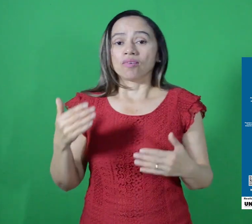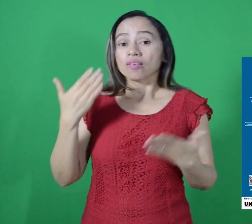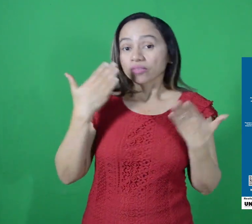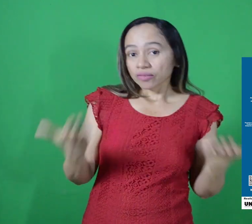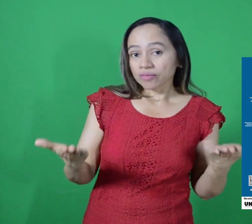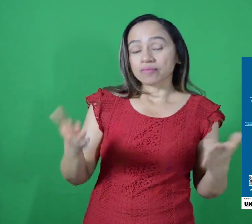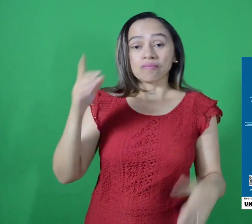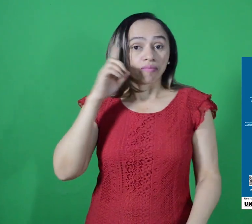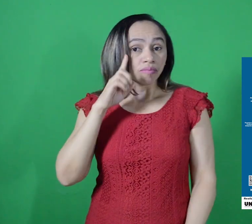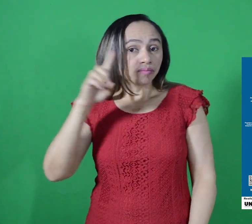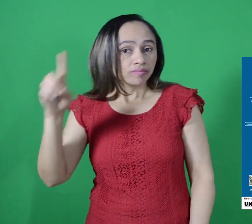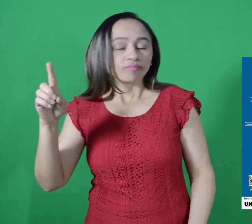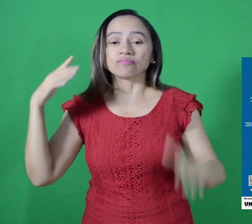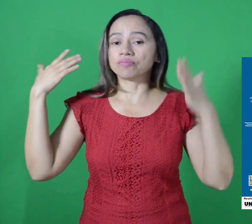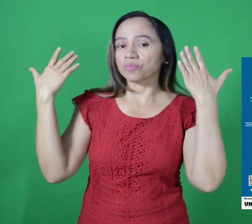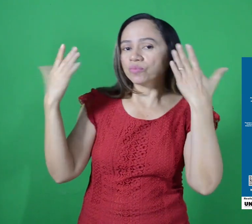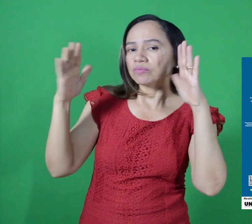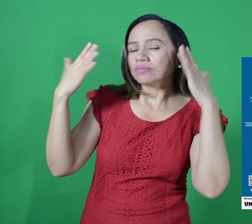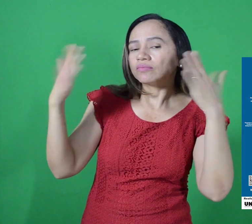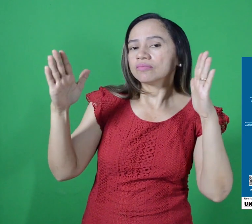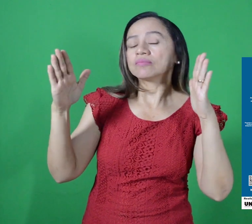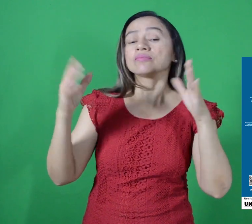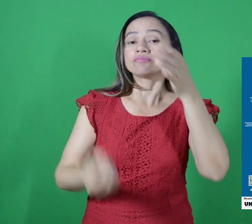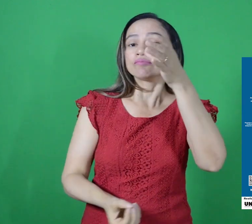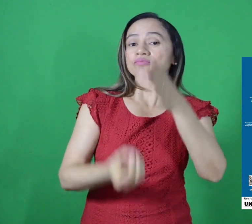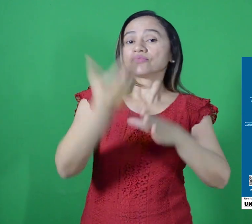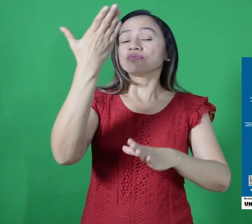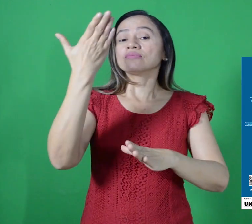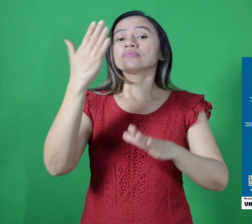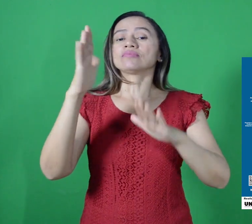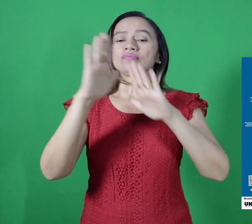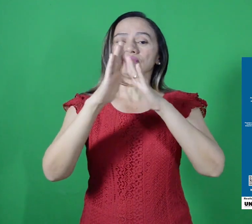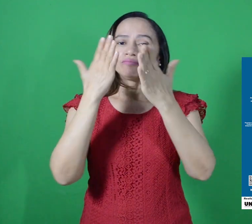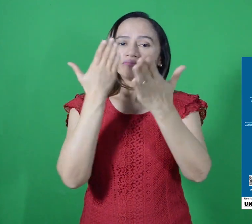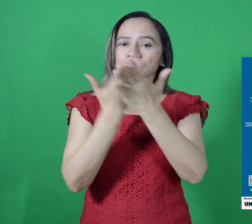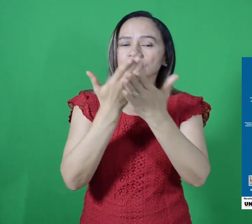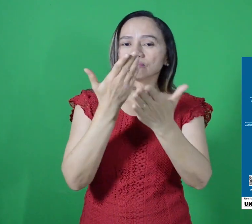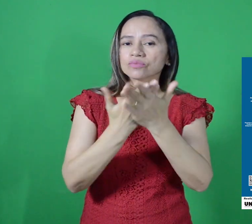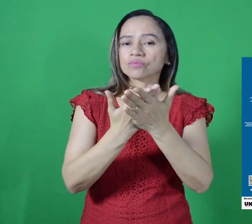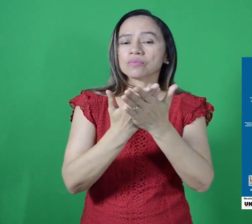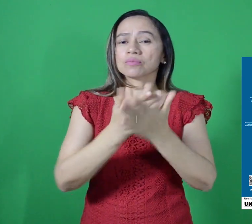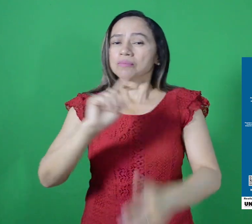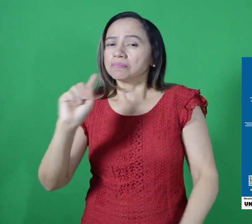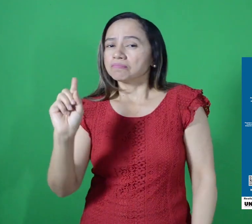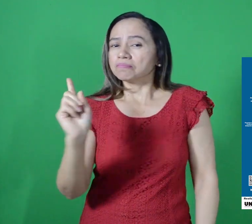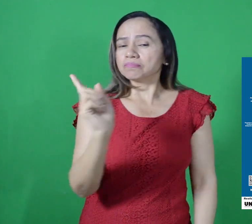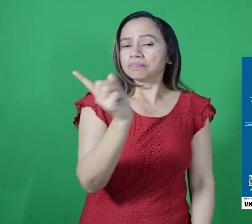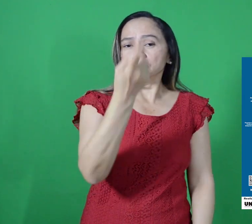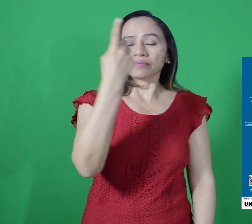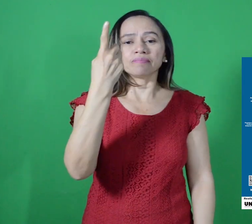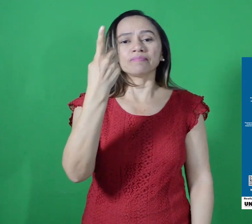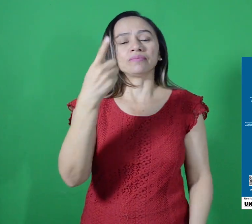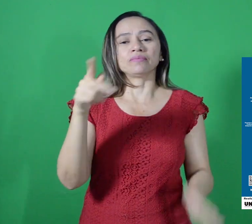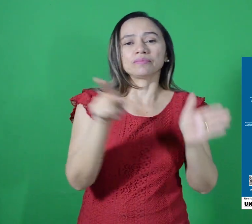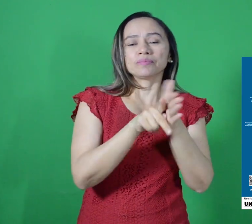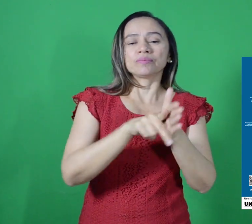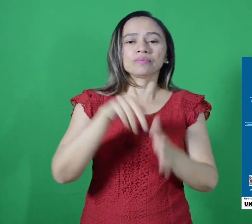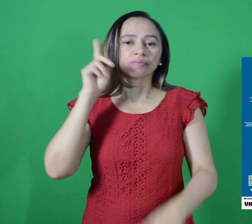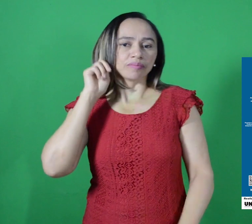de 2008. Essa data é uma homenagem à criação da primeira escola para surdos,